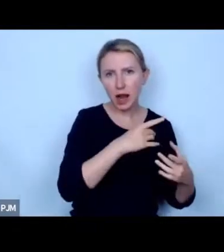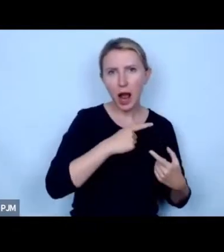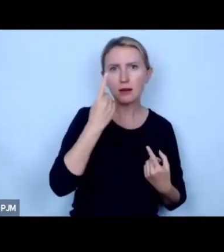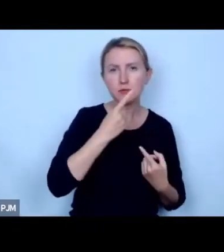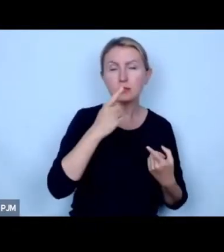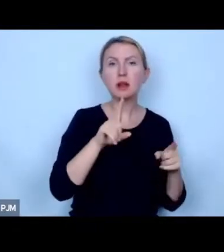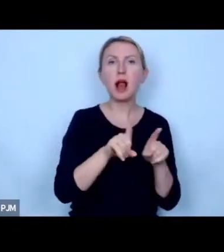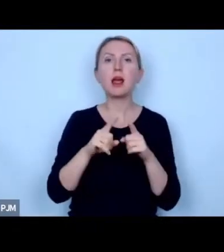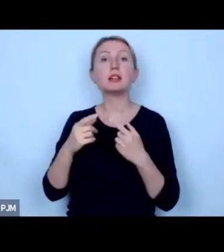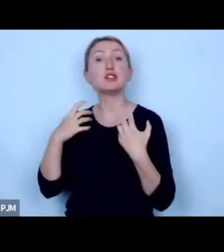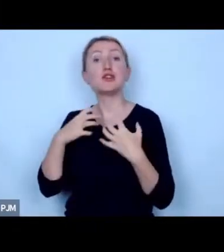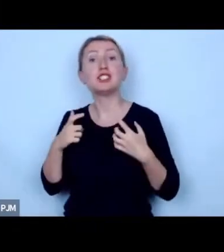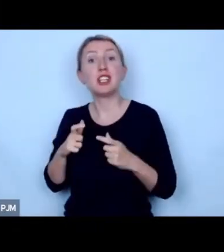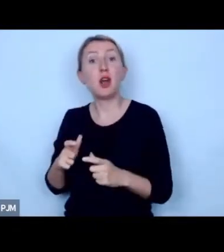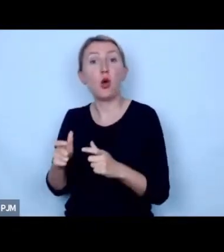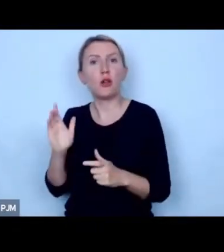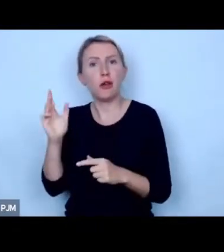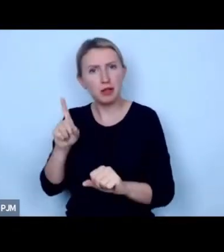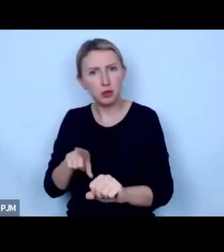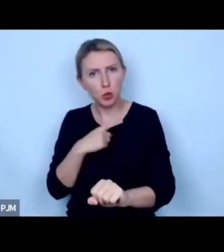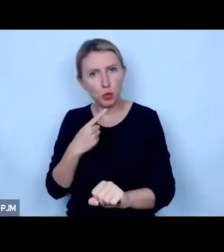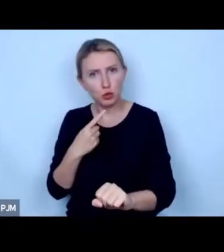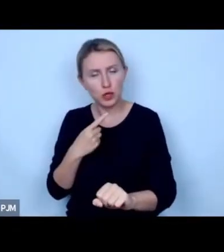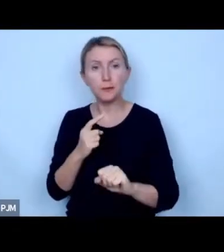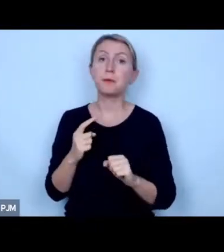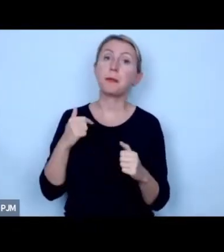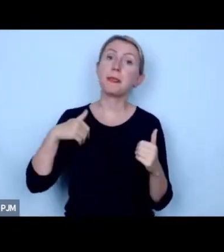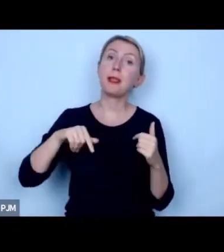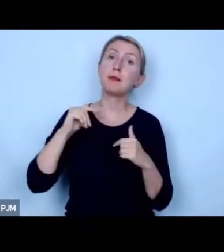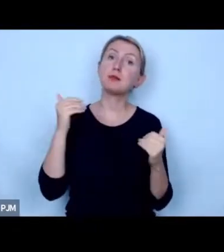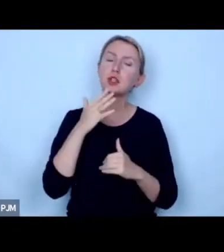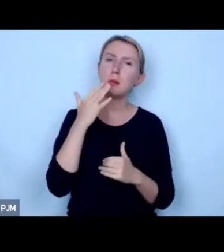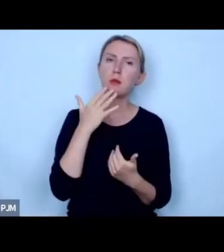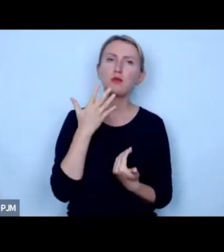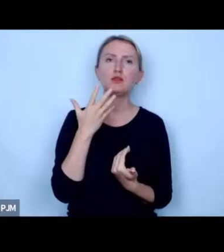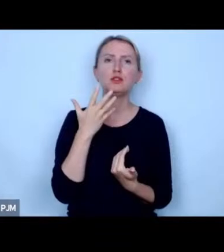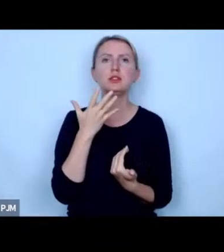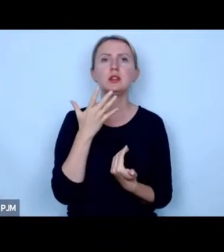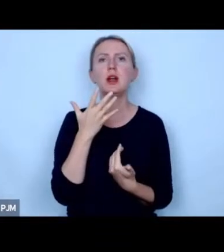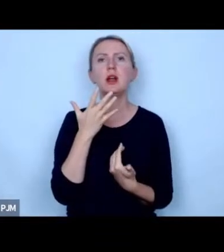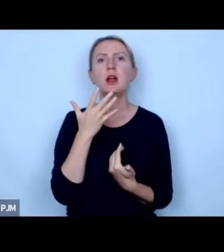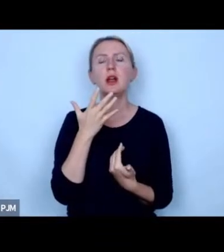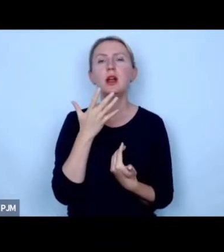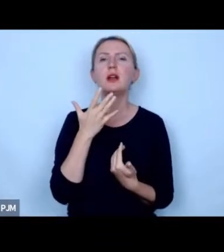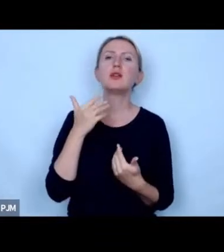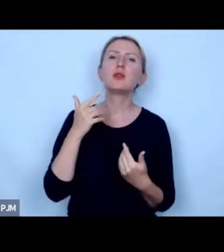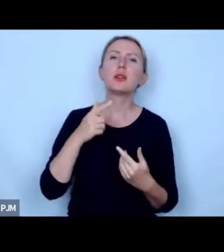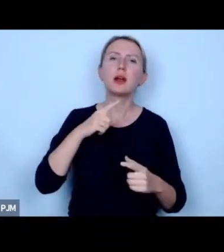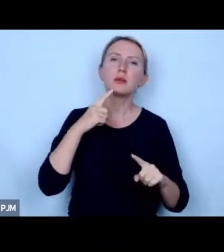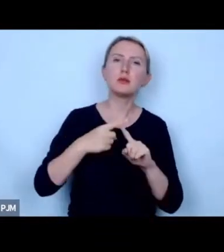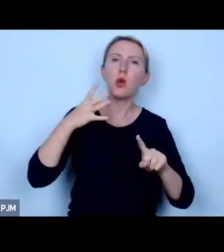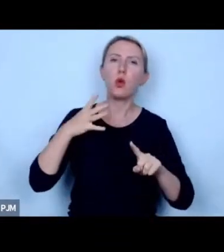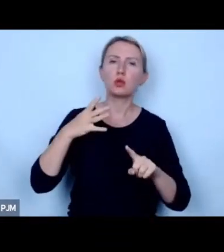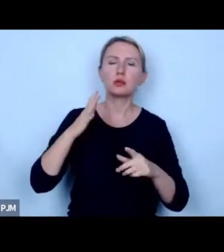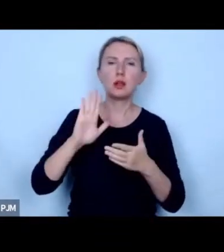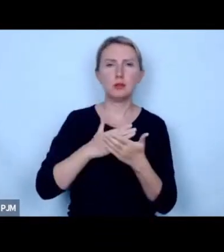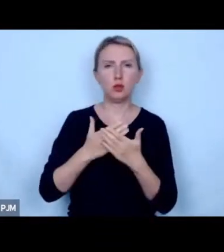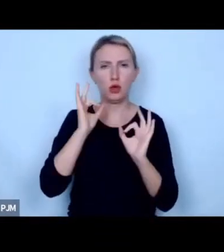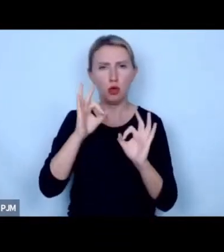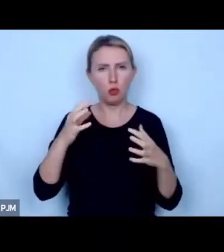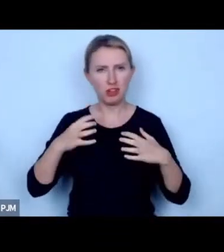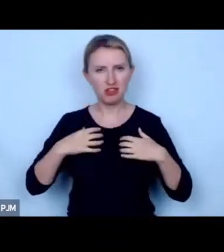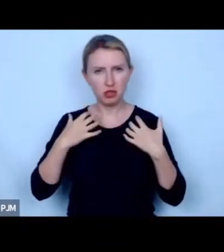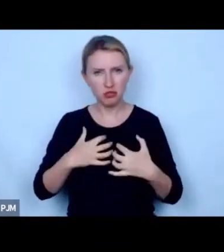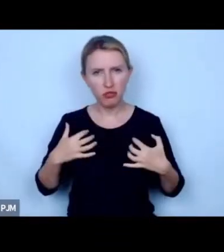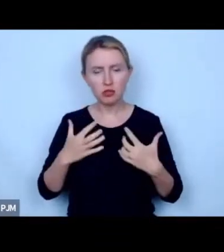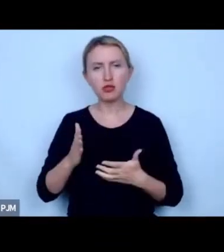o zwierzęta hodowlane zajmie nam to znacznie dłużej więc na przykład możemy mówić głosem radykalniejszym tutaj a troszeczkę bardziej dobrostanowym tutaj jeżeli jesteśmy akurat z tej